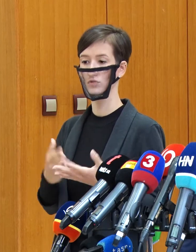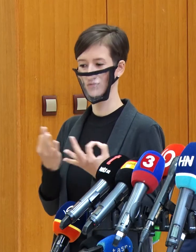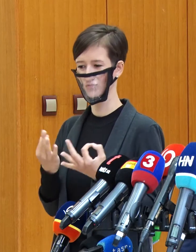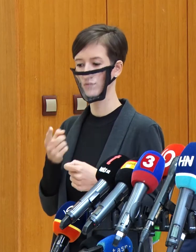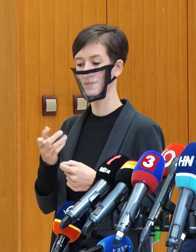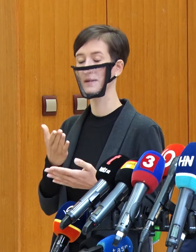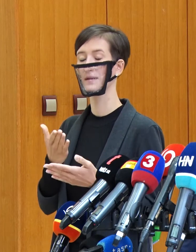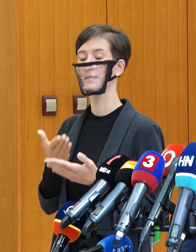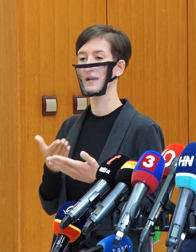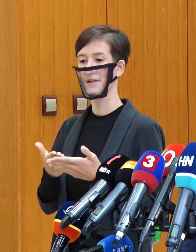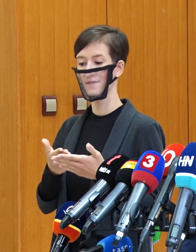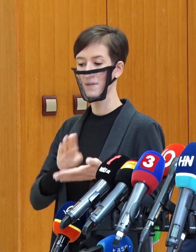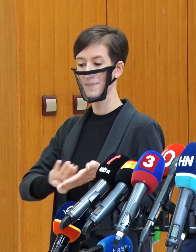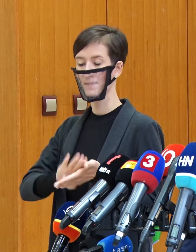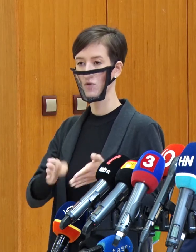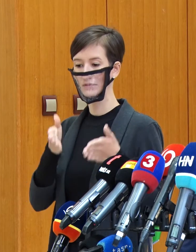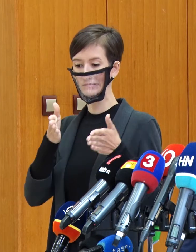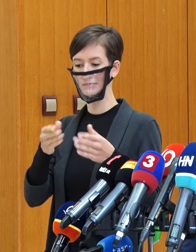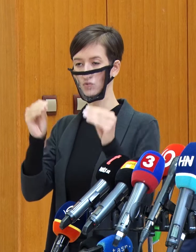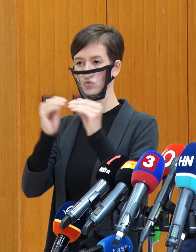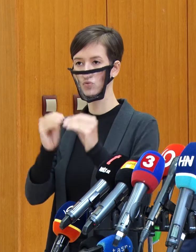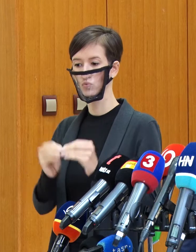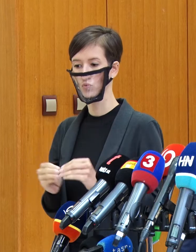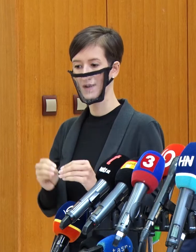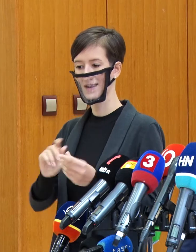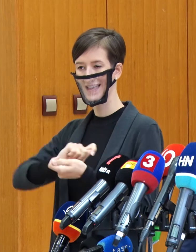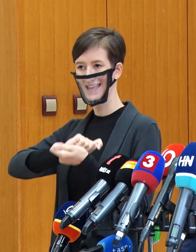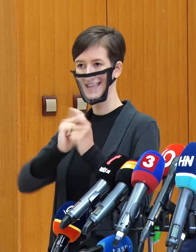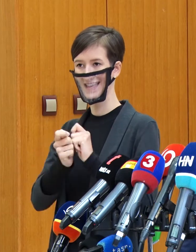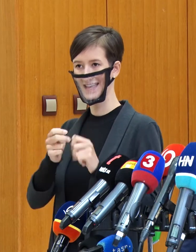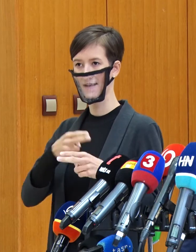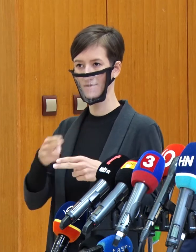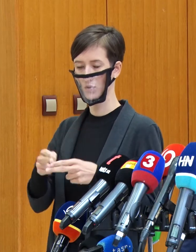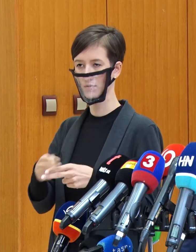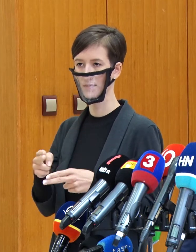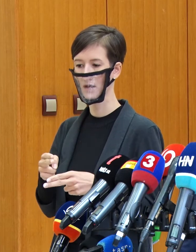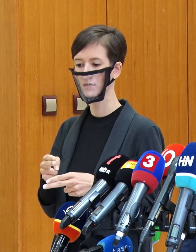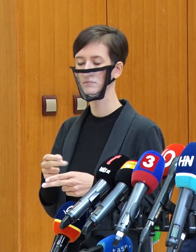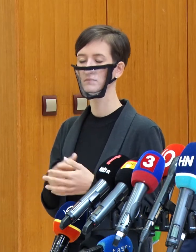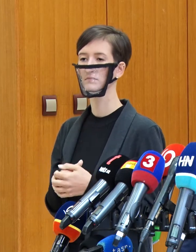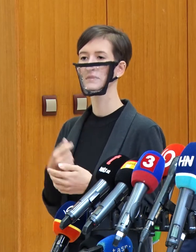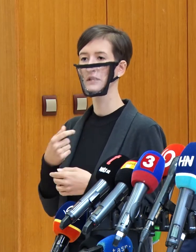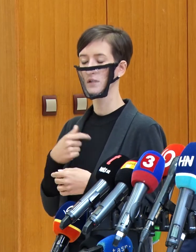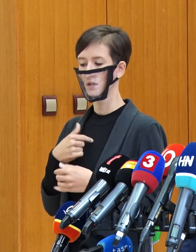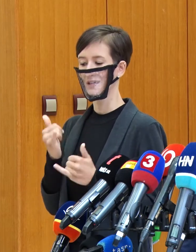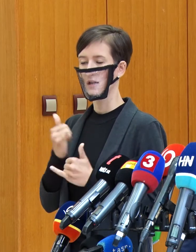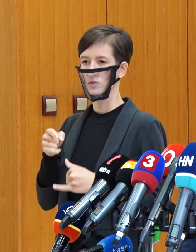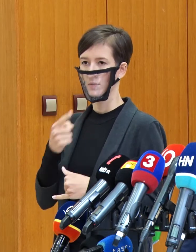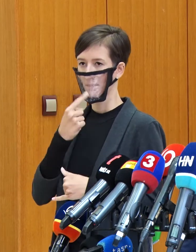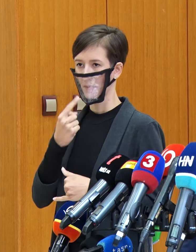štruktúrálne reformy. Vítame toto rozhodnutie Európskej komisie, pretože táto kríza musí byť aj šancou.